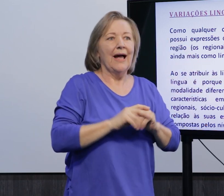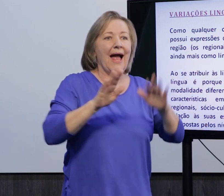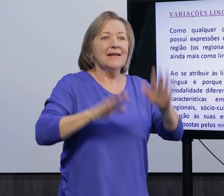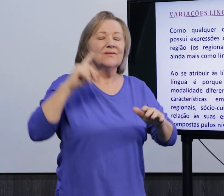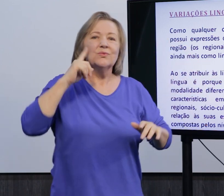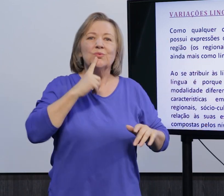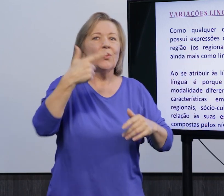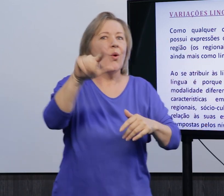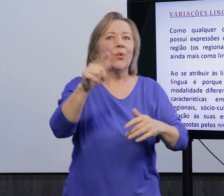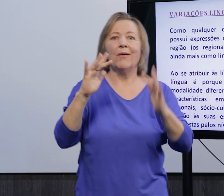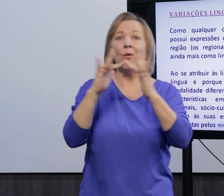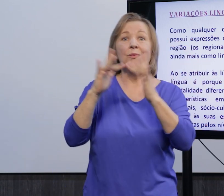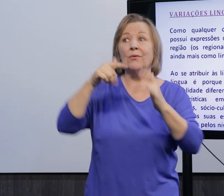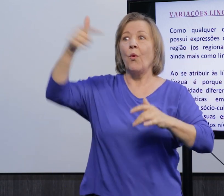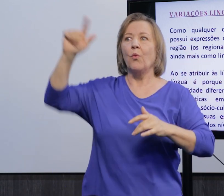caseiros com sinais, né, em língua de sinais.